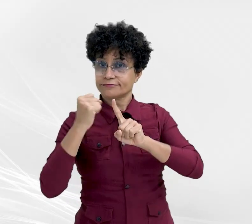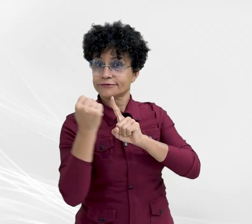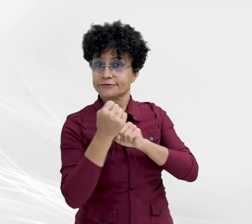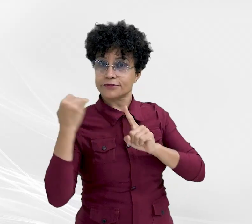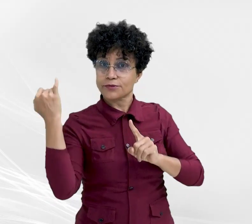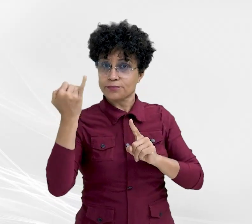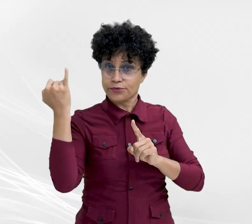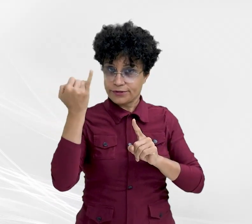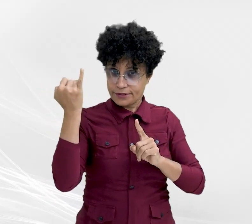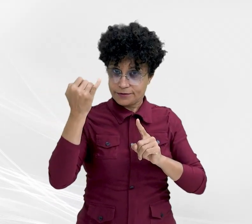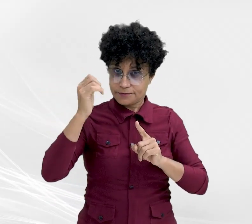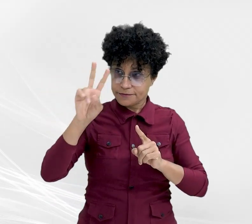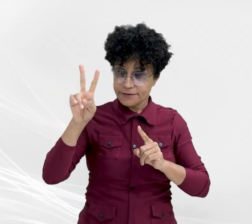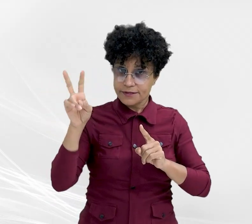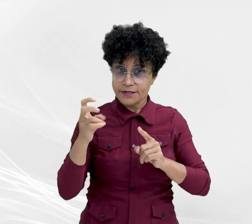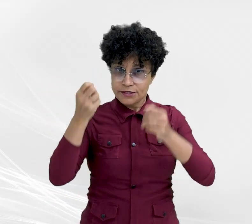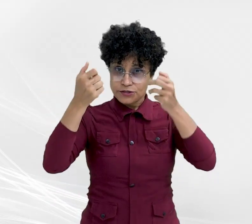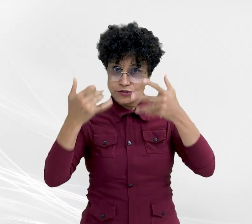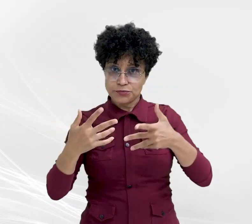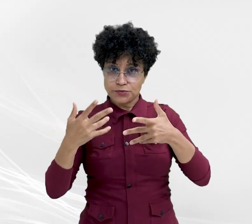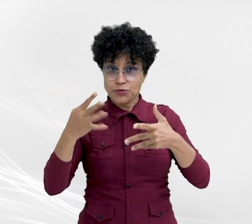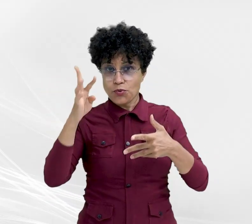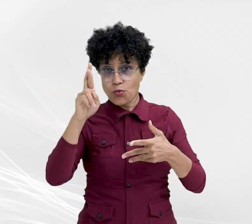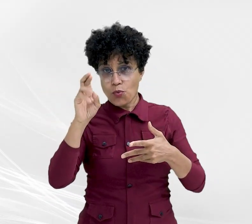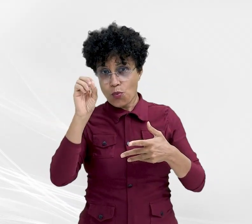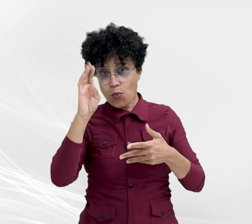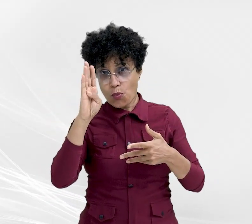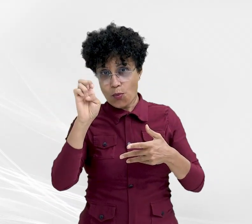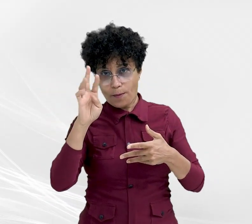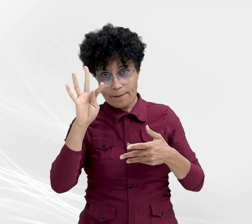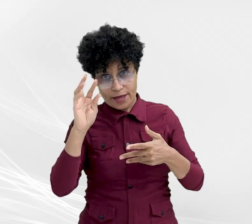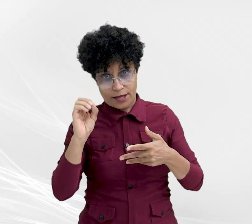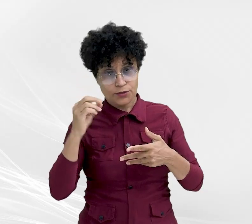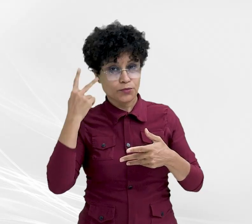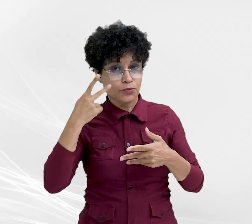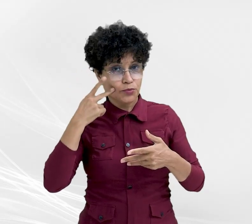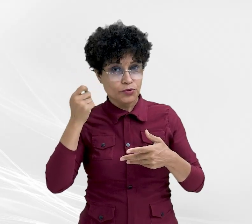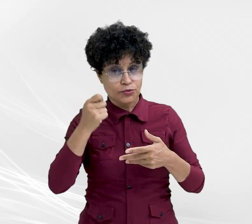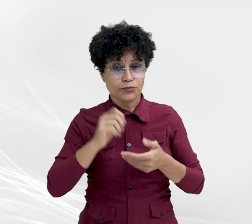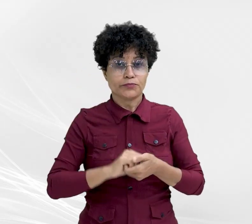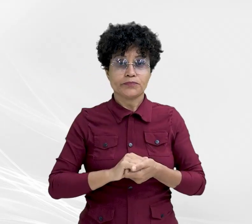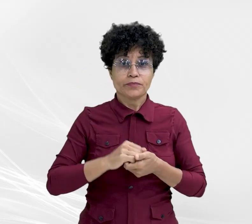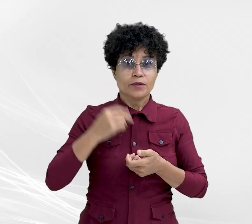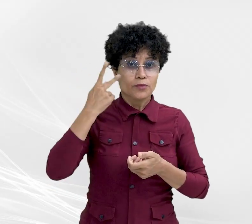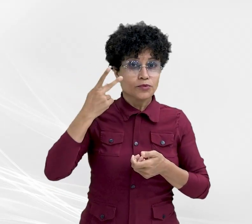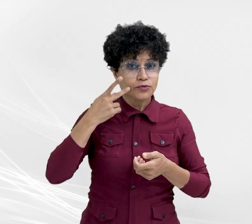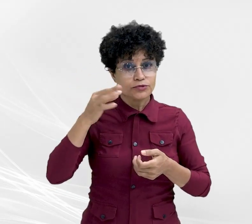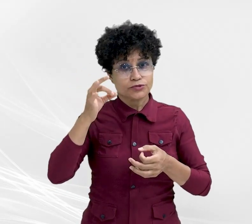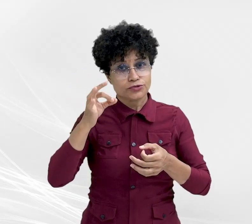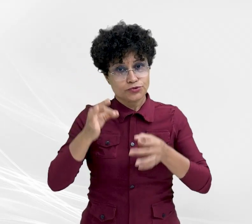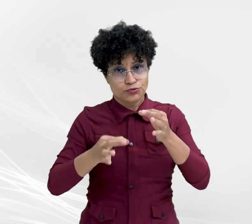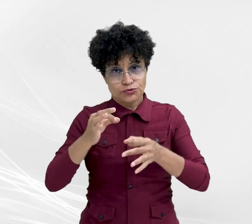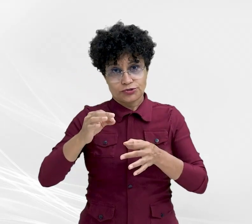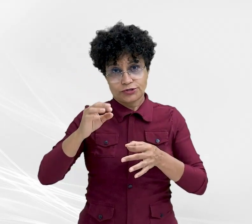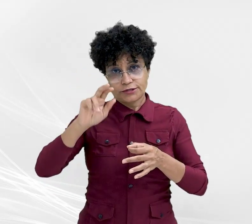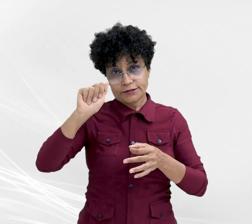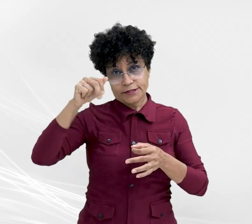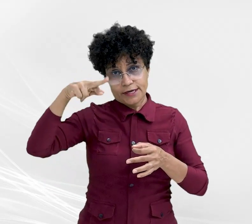aspas. Explicou Roberto Aparecido Turim. O promotor de justiça, Arnaldo Justino, também recordou o início da parceria entre o